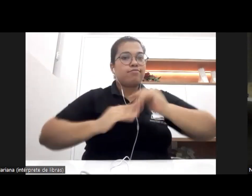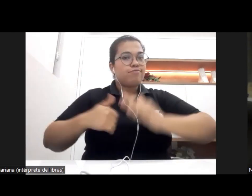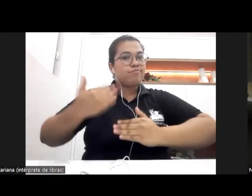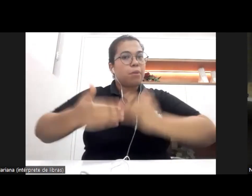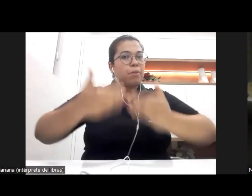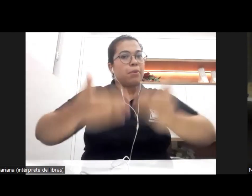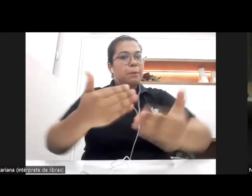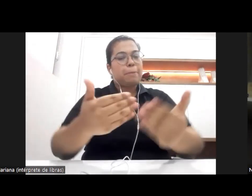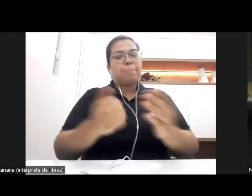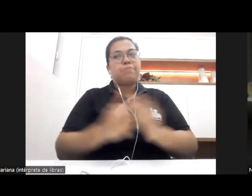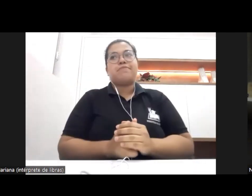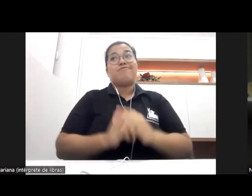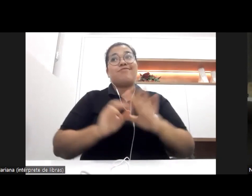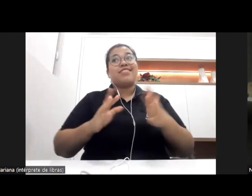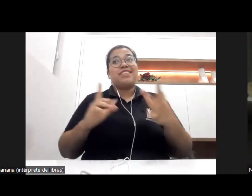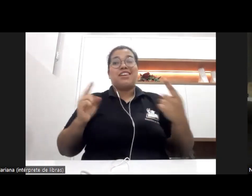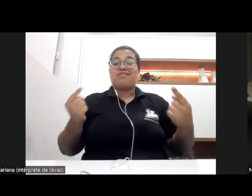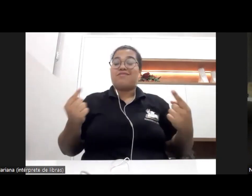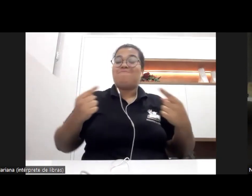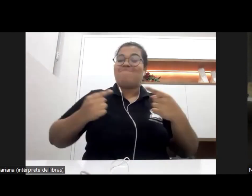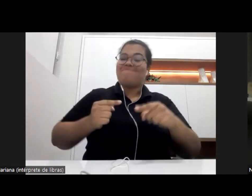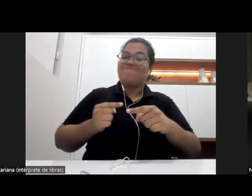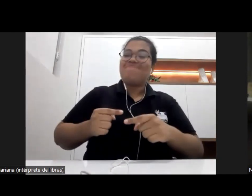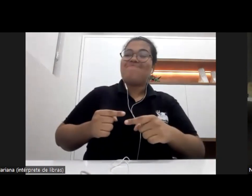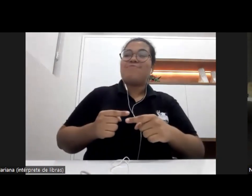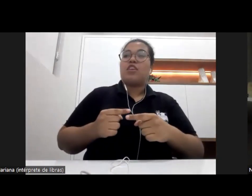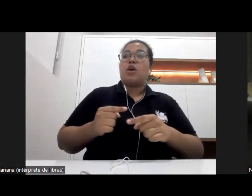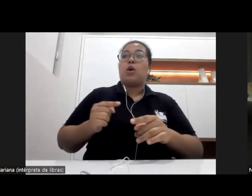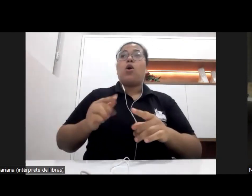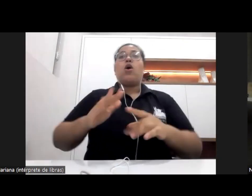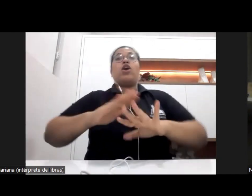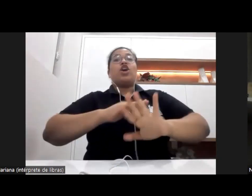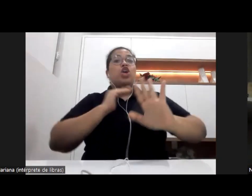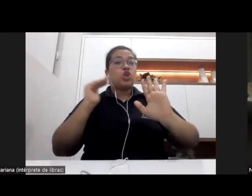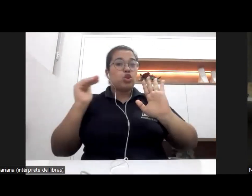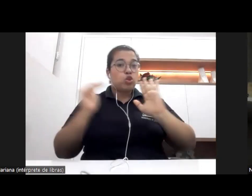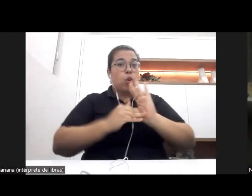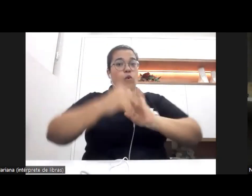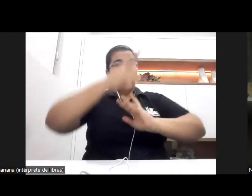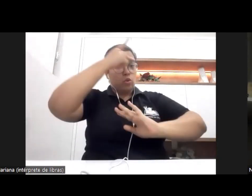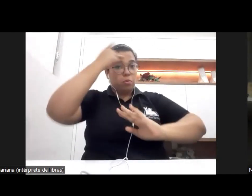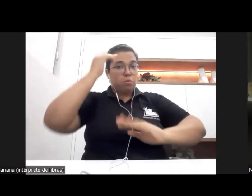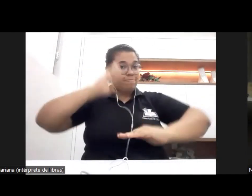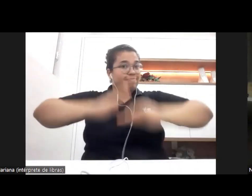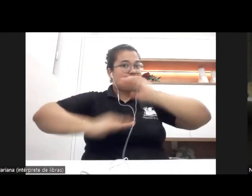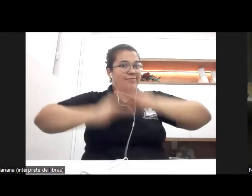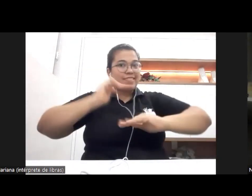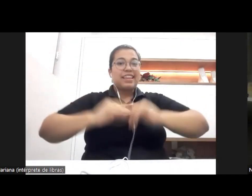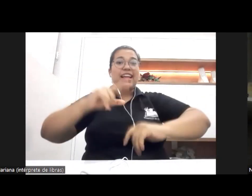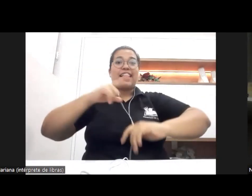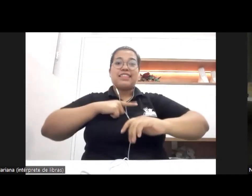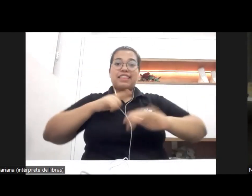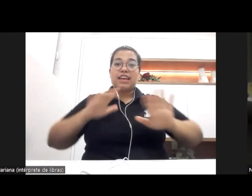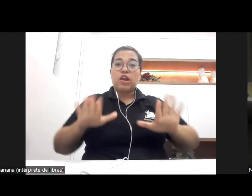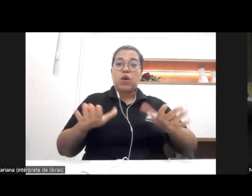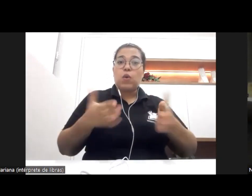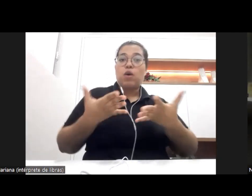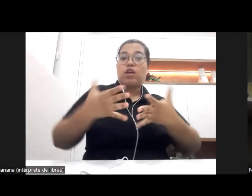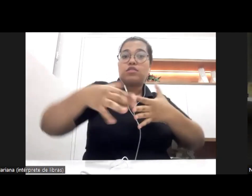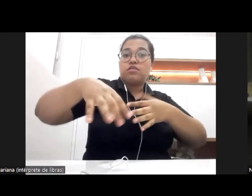é um desafio posto para todo e toda assistente social quando se forma. Então,